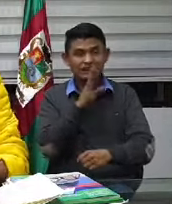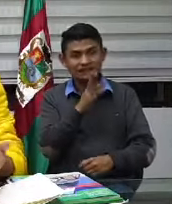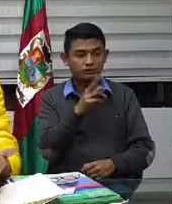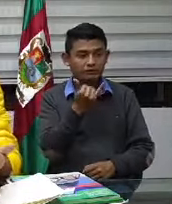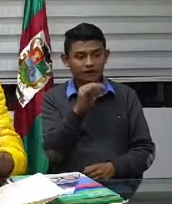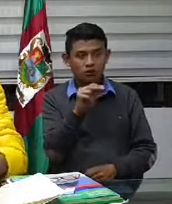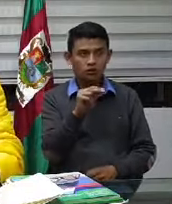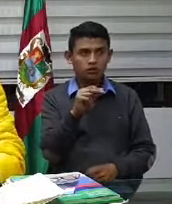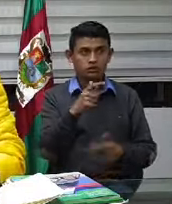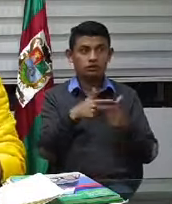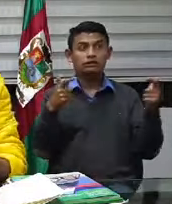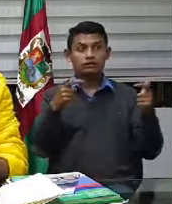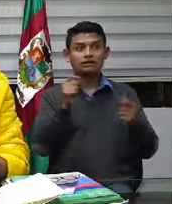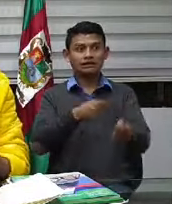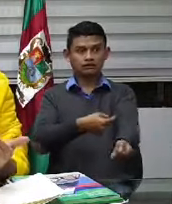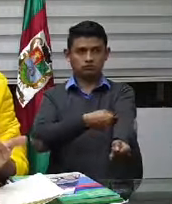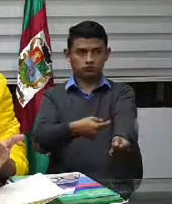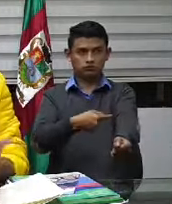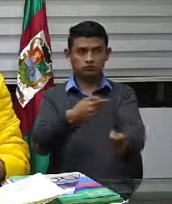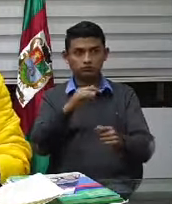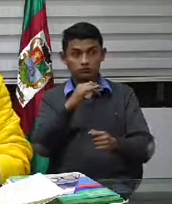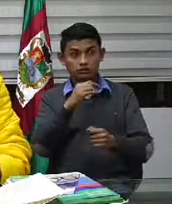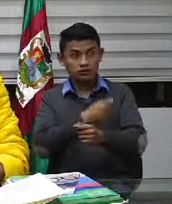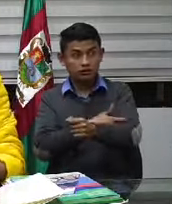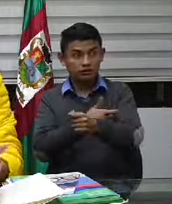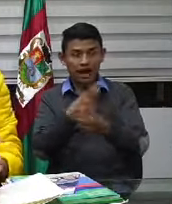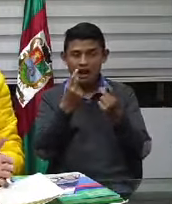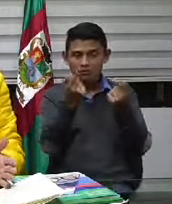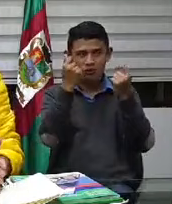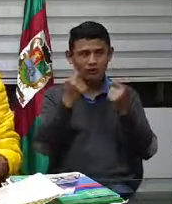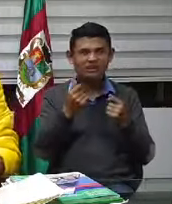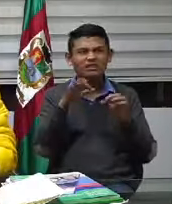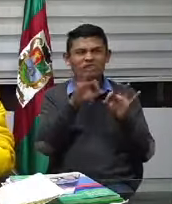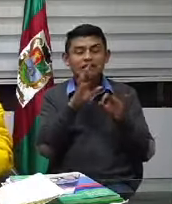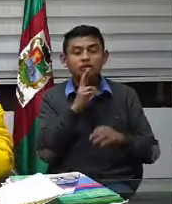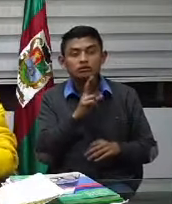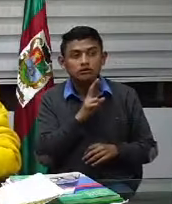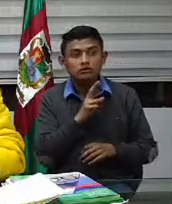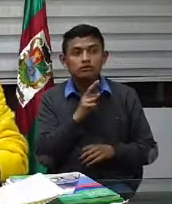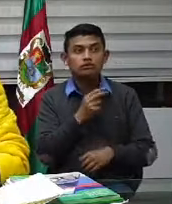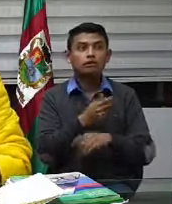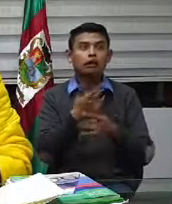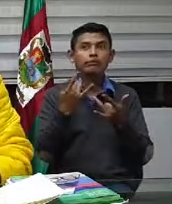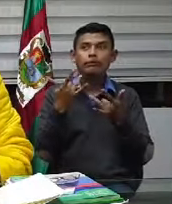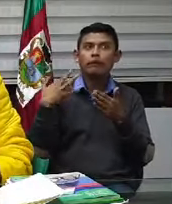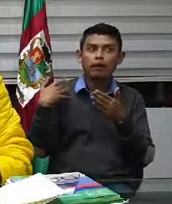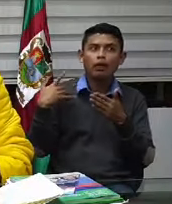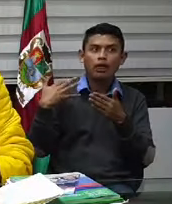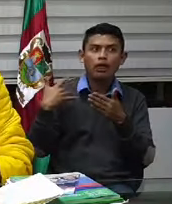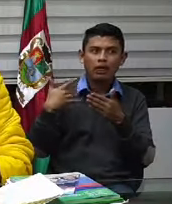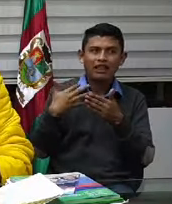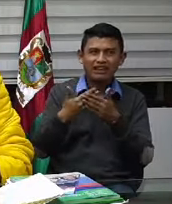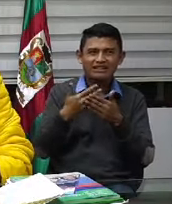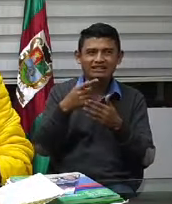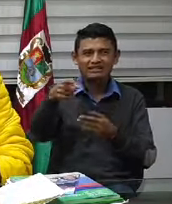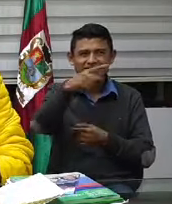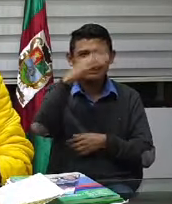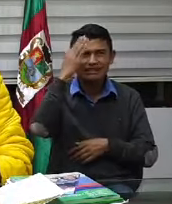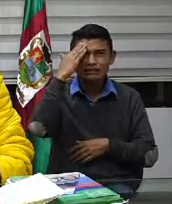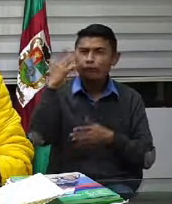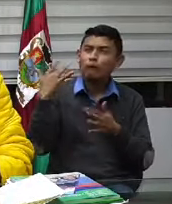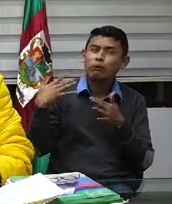y son en sangre y el diagnóstico como son rápidas salen rápido no hay que esperar también todo este tiempo como se demoran actualmente las pruebas